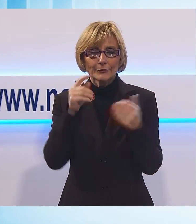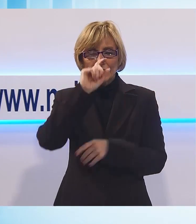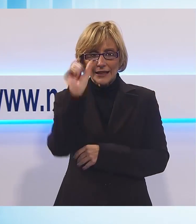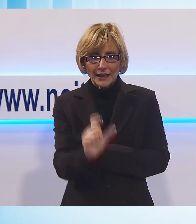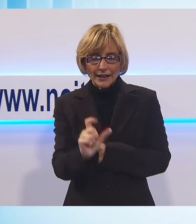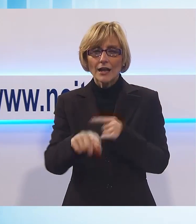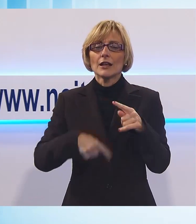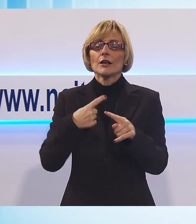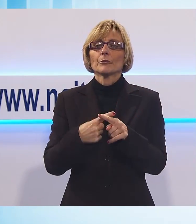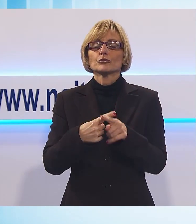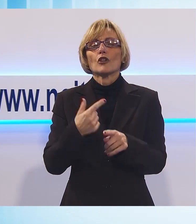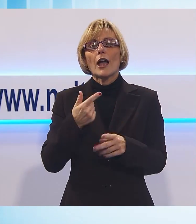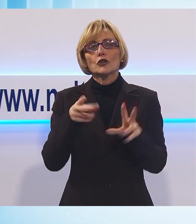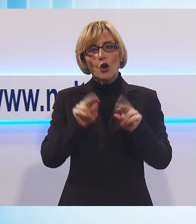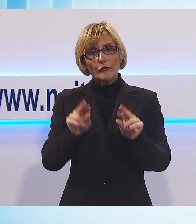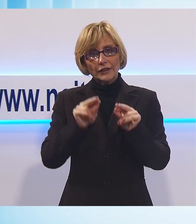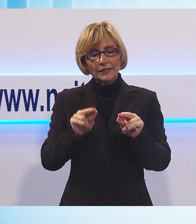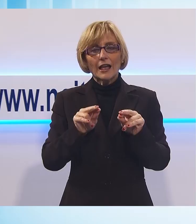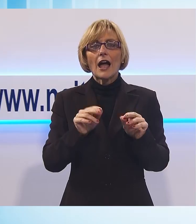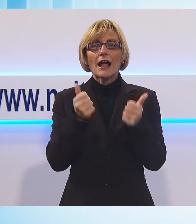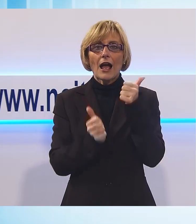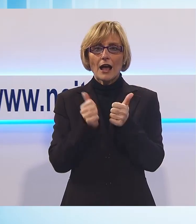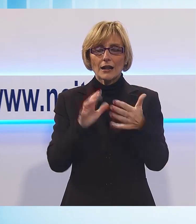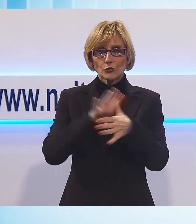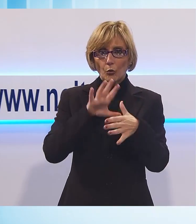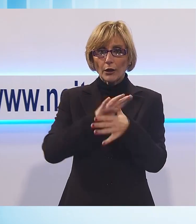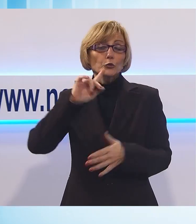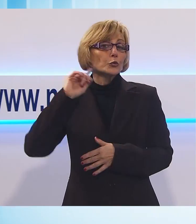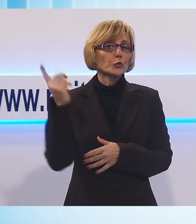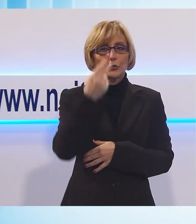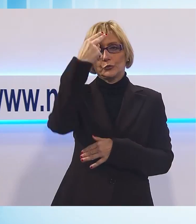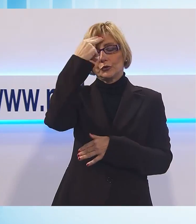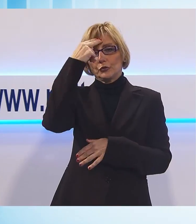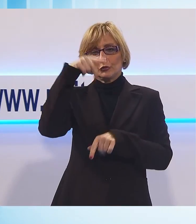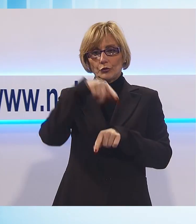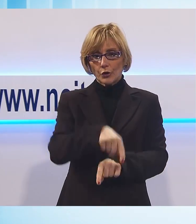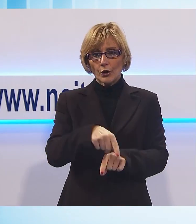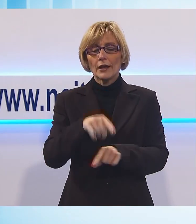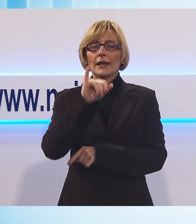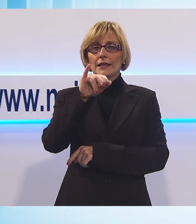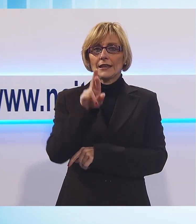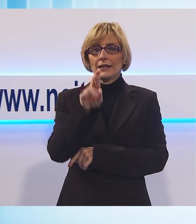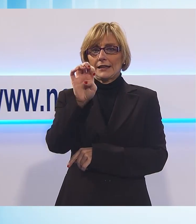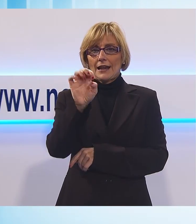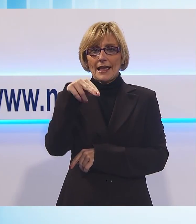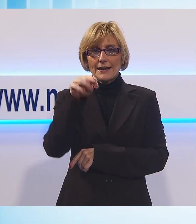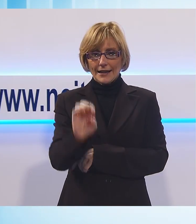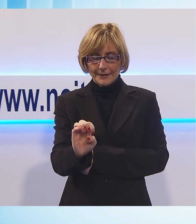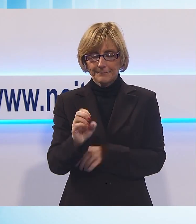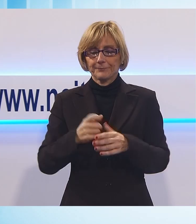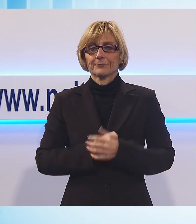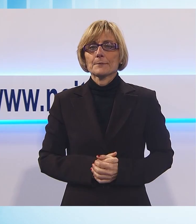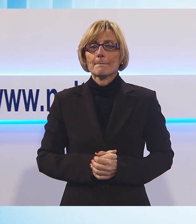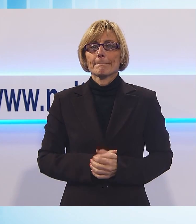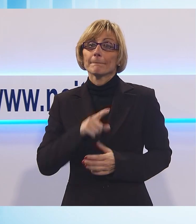raddoppia con la ghiotta novità della gara squadre, tutto nel ricordo dell'indimenticabile Irene. Bene, a tutti voi un cordiale